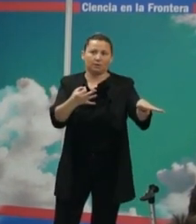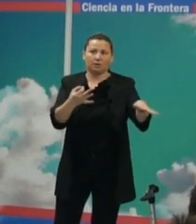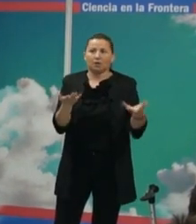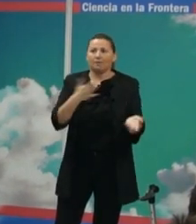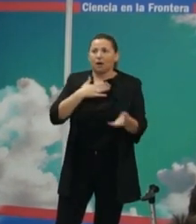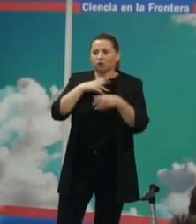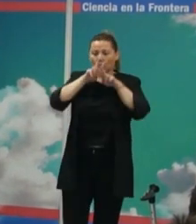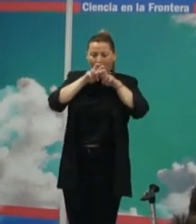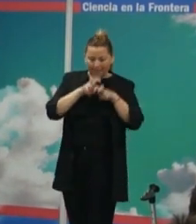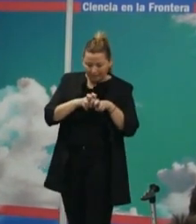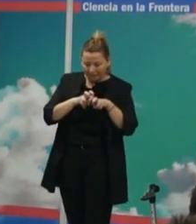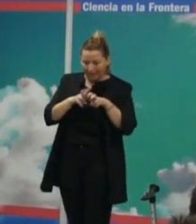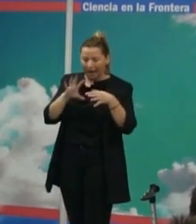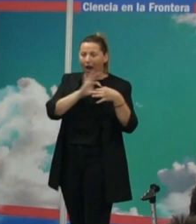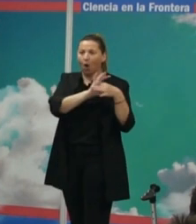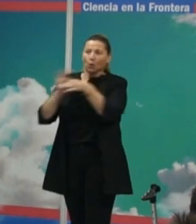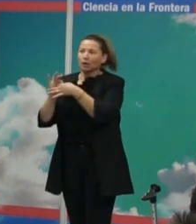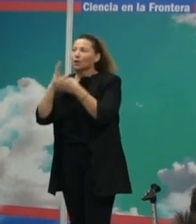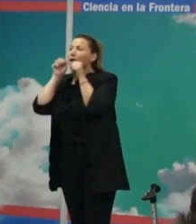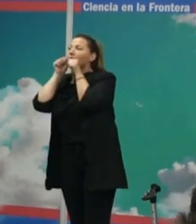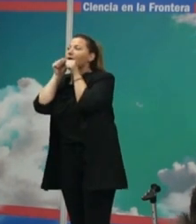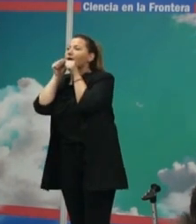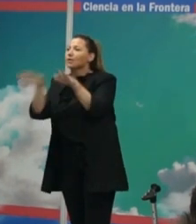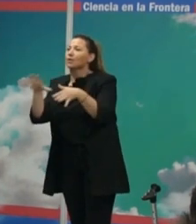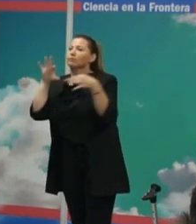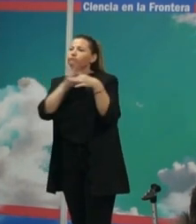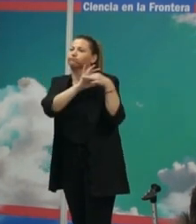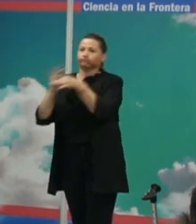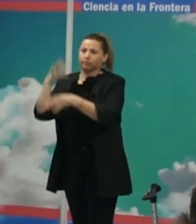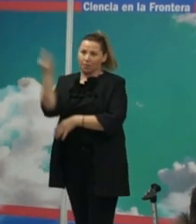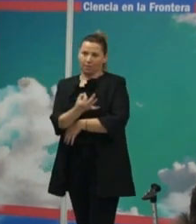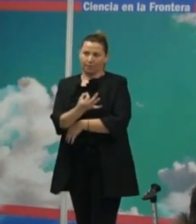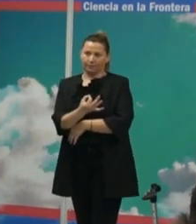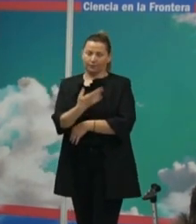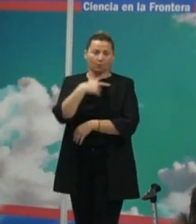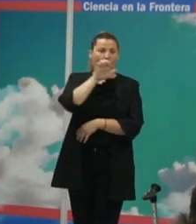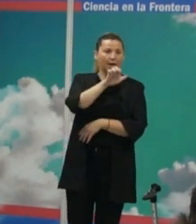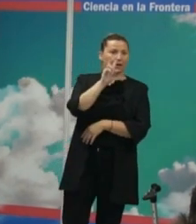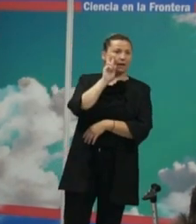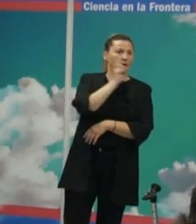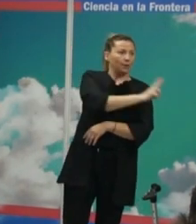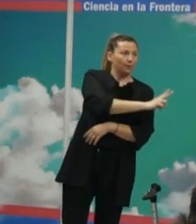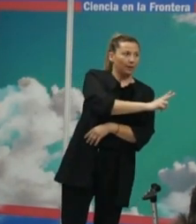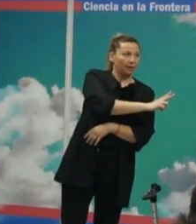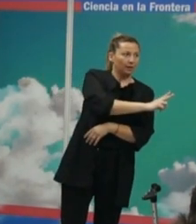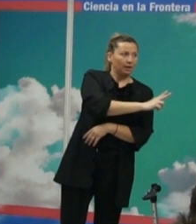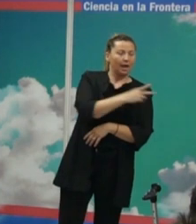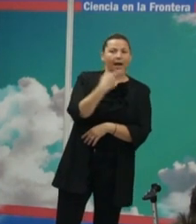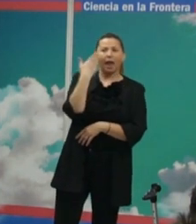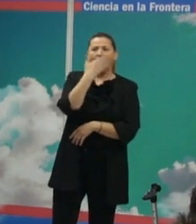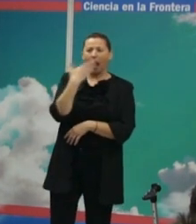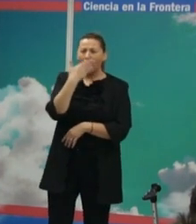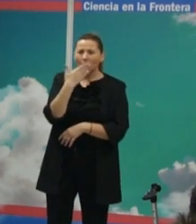divulgación pero no solo pensamos como Enrique lo podéis ver no solo pensamos en las escuelas